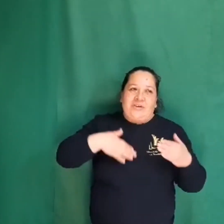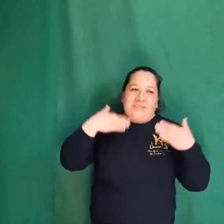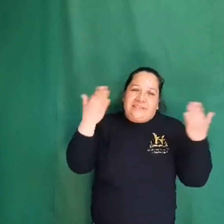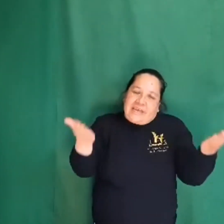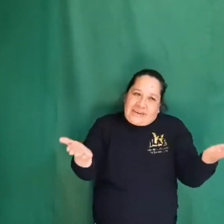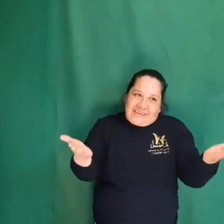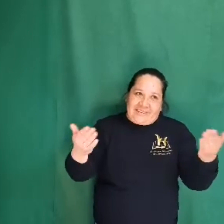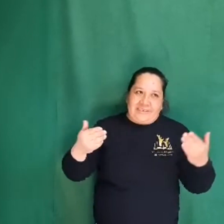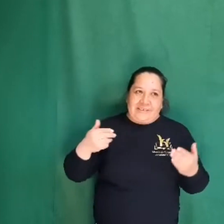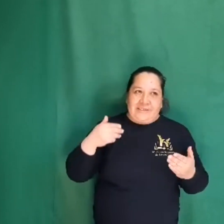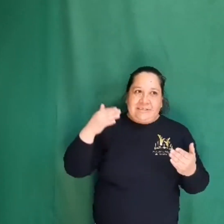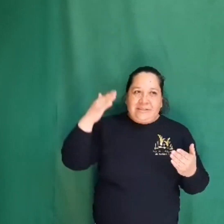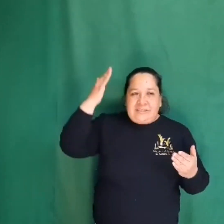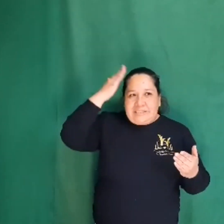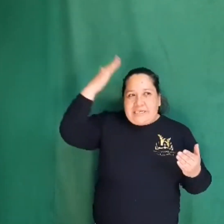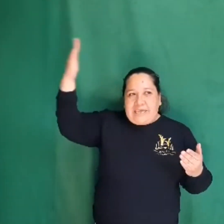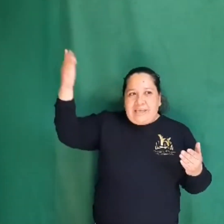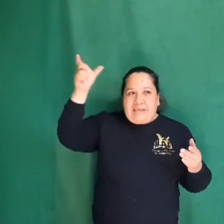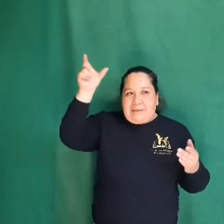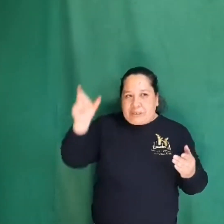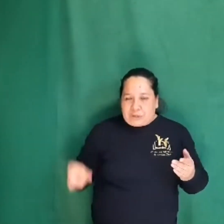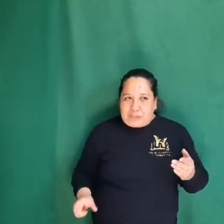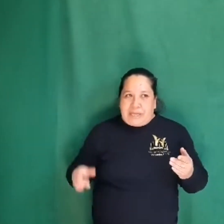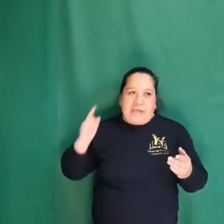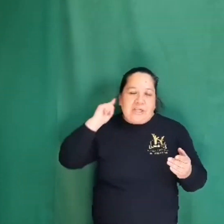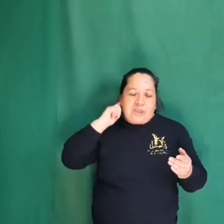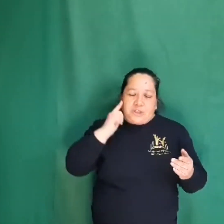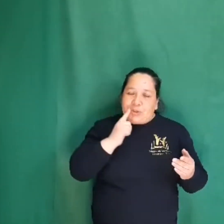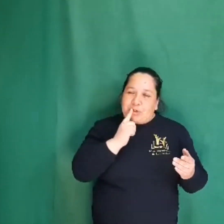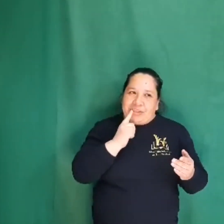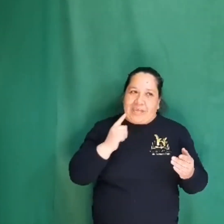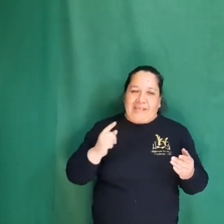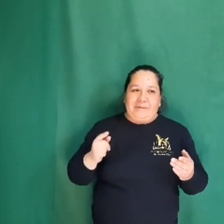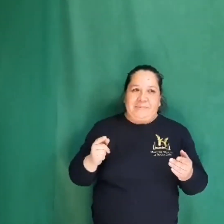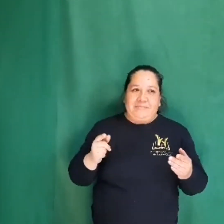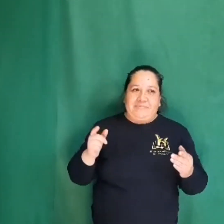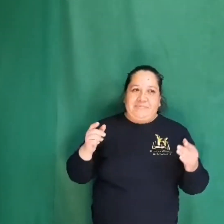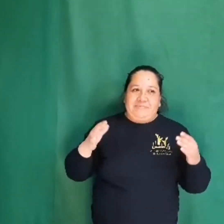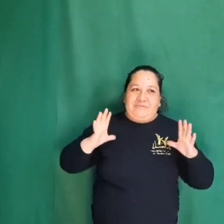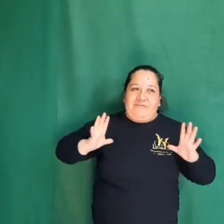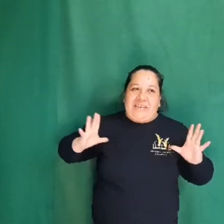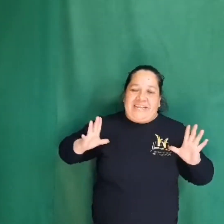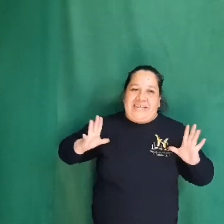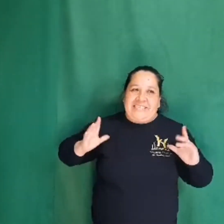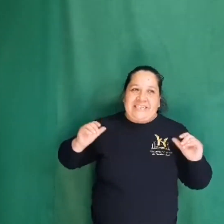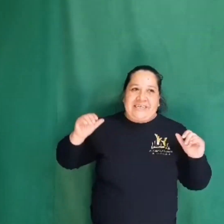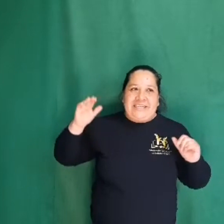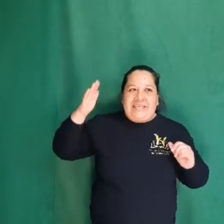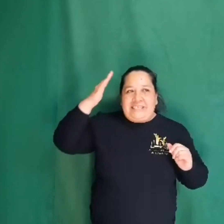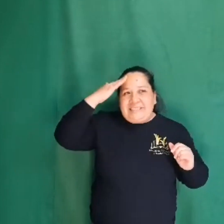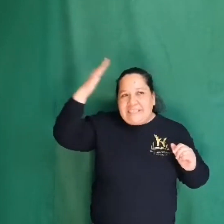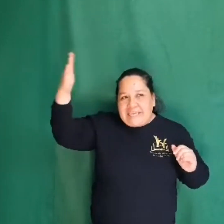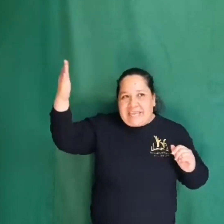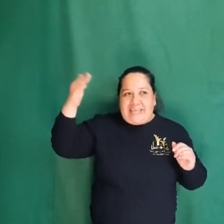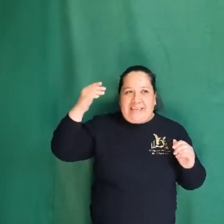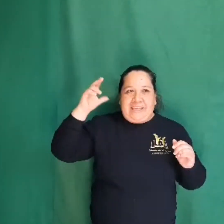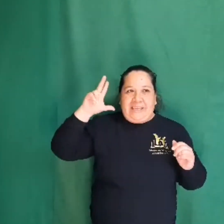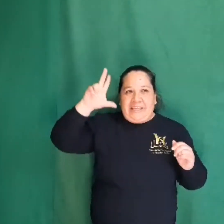dudaré que desde ese día en que llegaste a mi vida